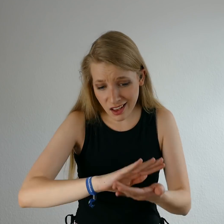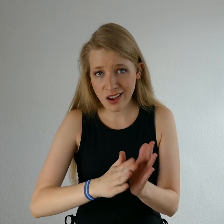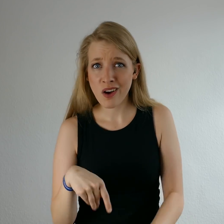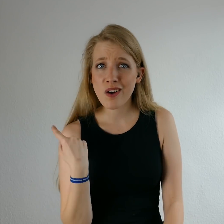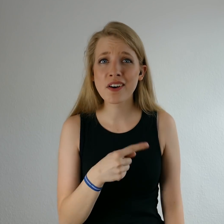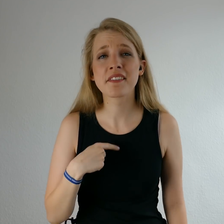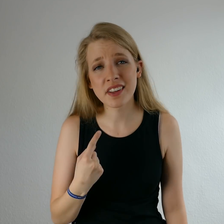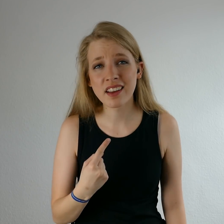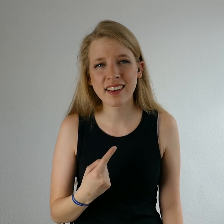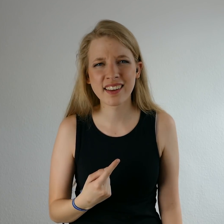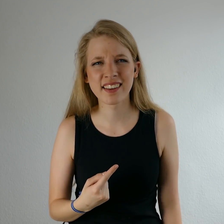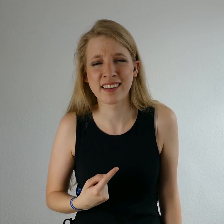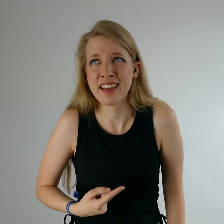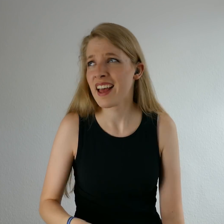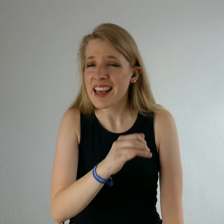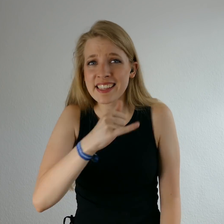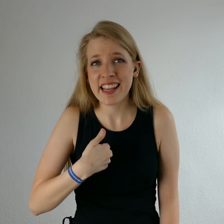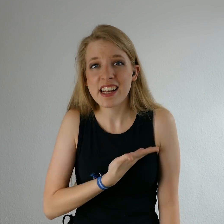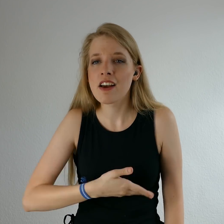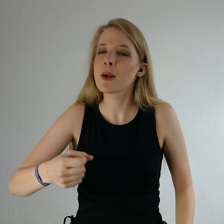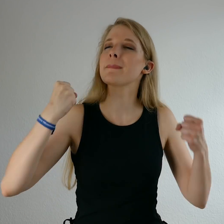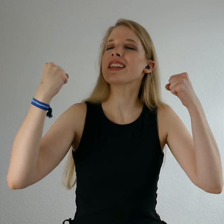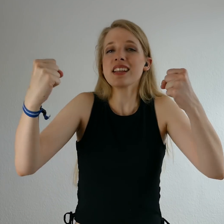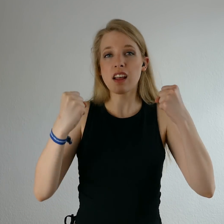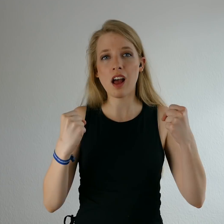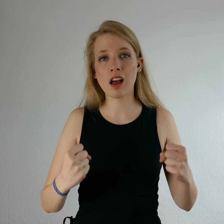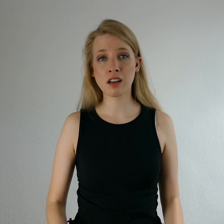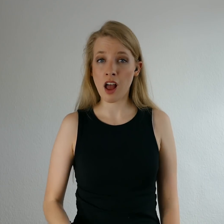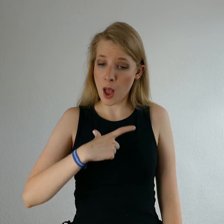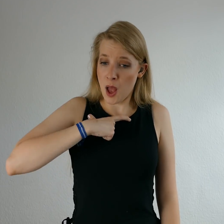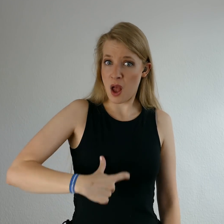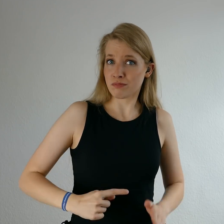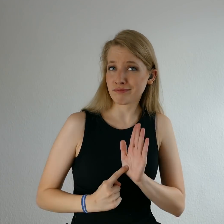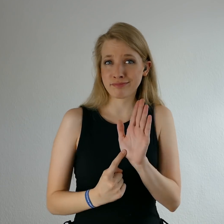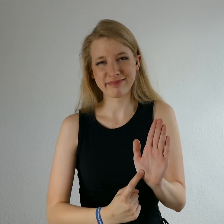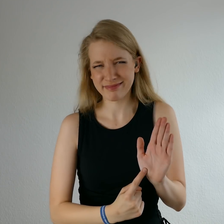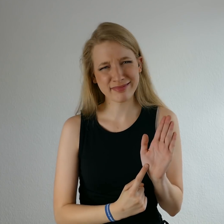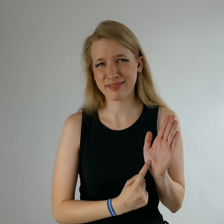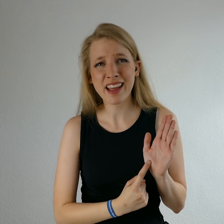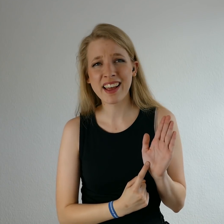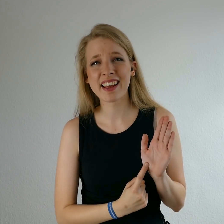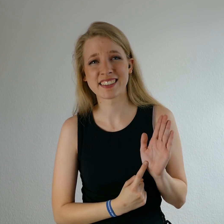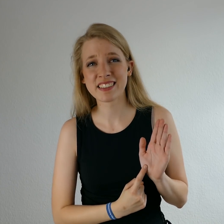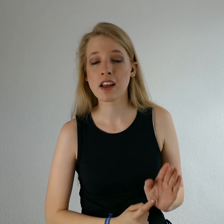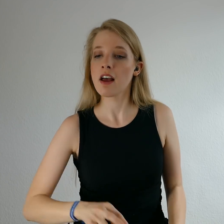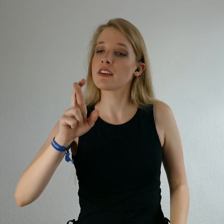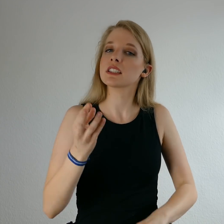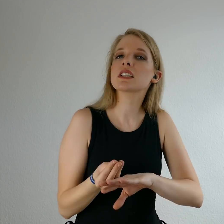oder wir? Jeder will mächtig sein, aber nicht menschlich sein Wer sich die